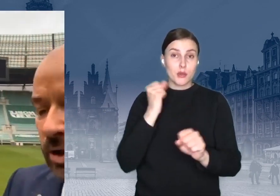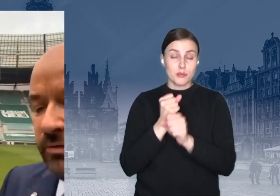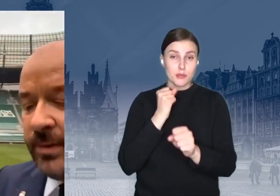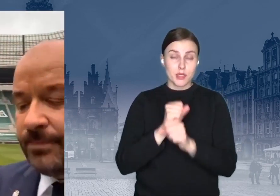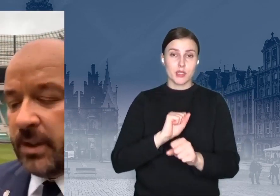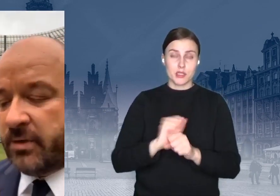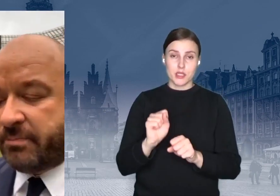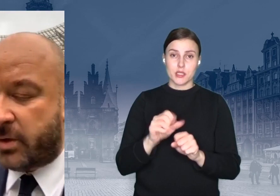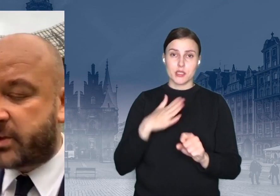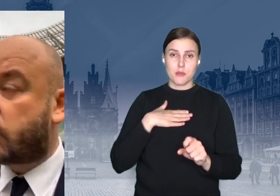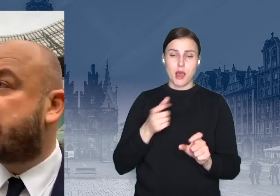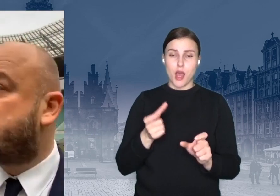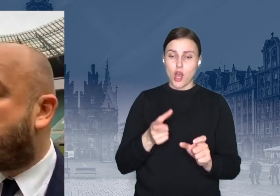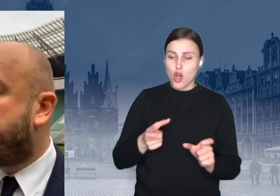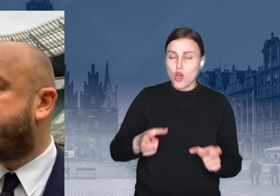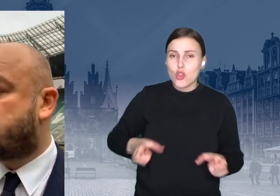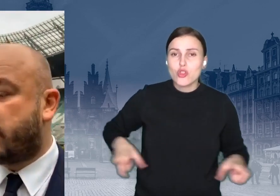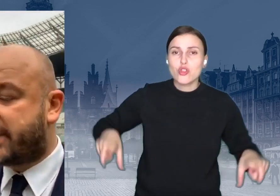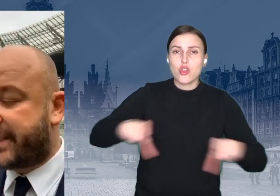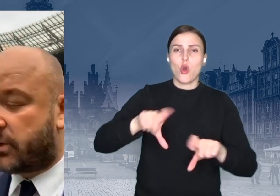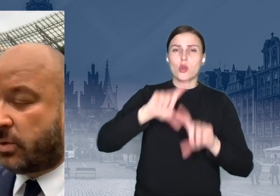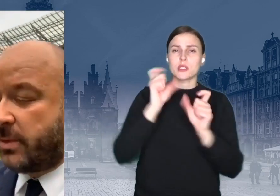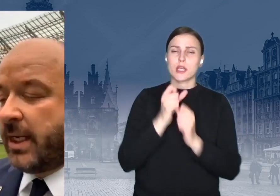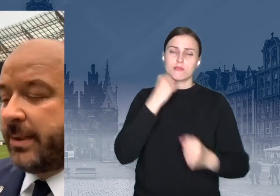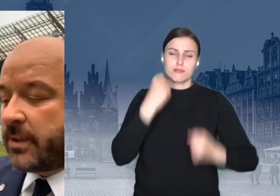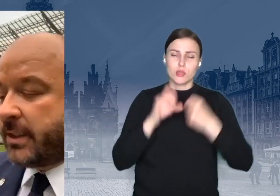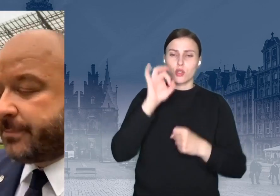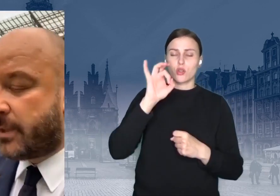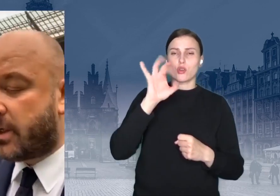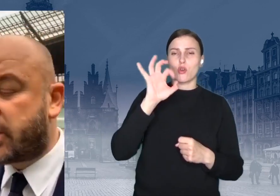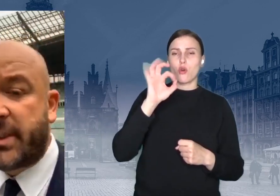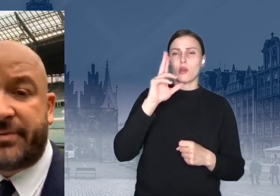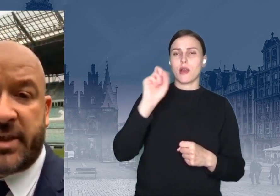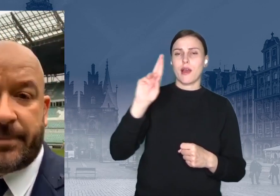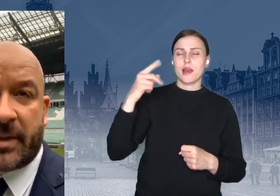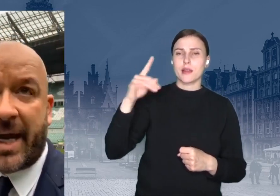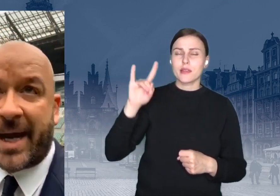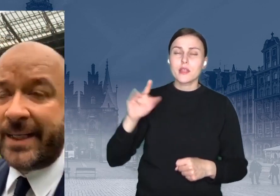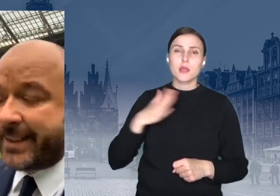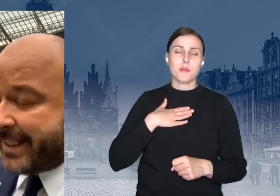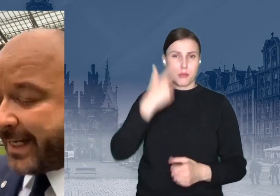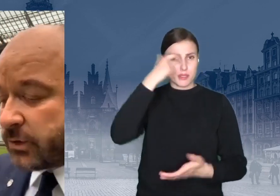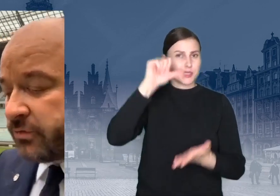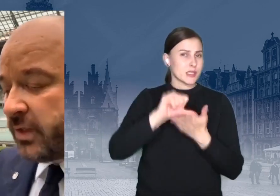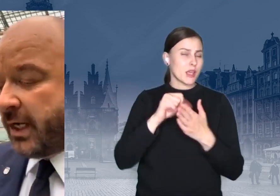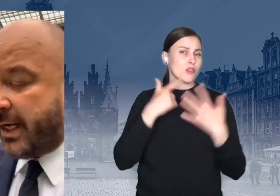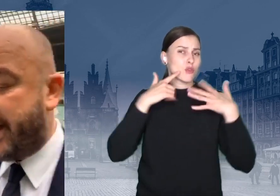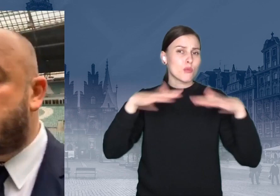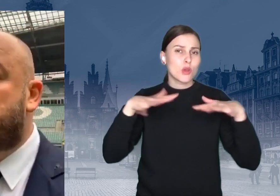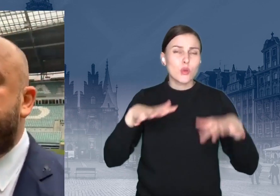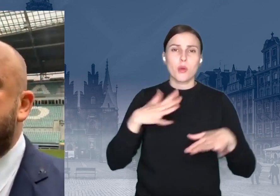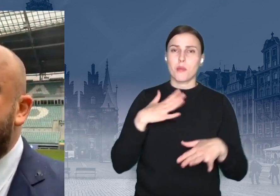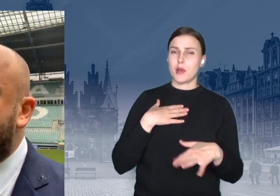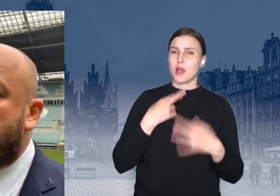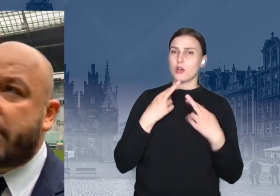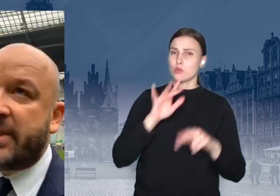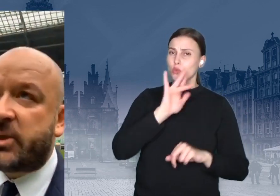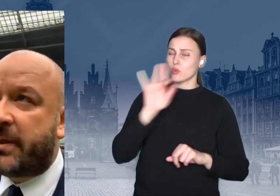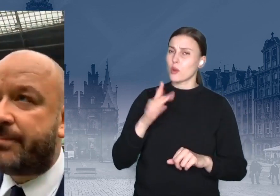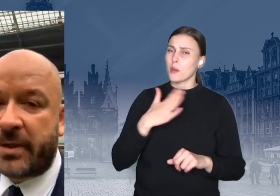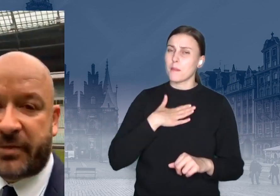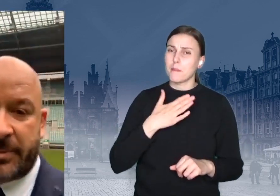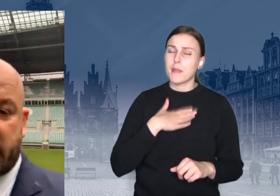gokardowy w Polsce. Tu jest siłownia, tu jest centrum rozrywki, arena gigantów. Tutaj